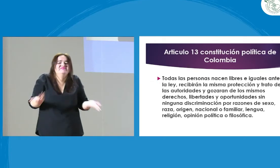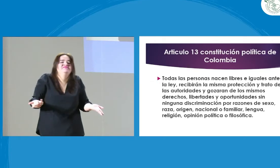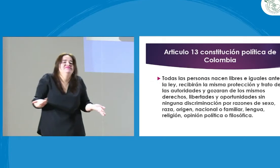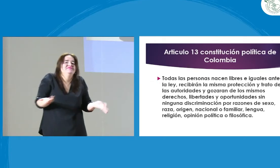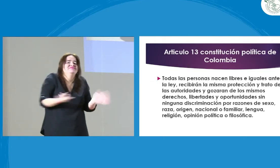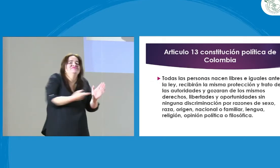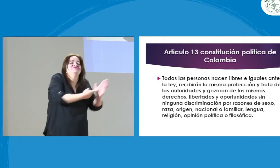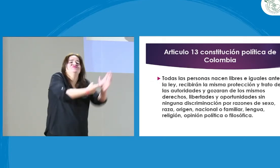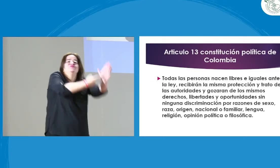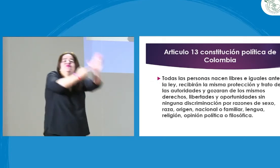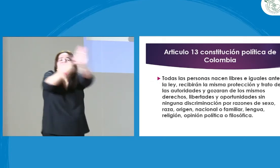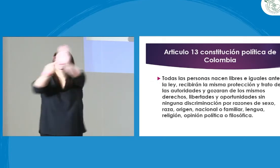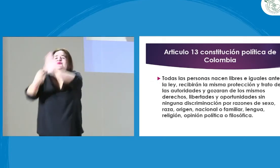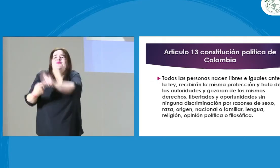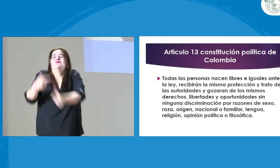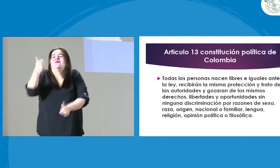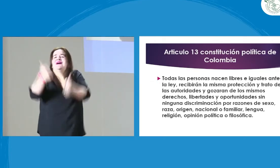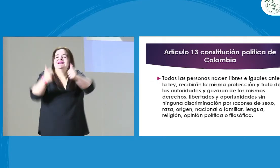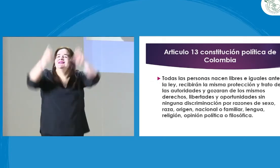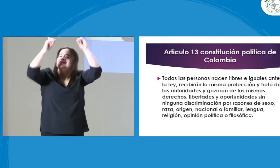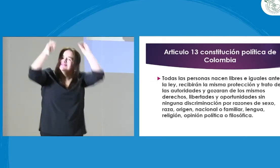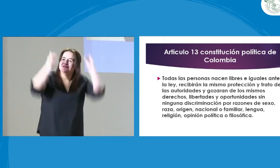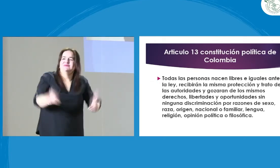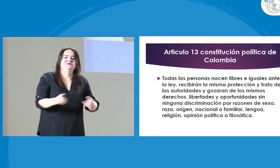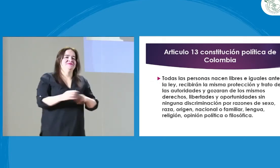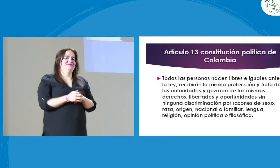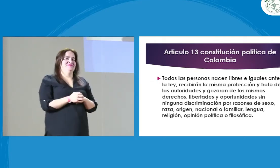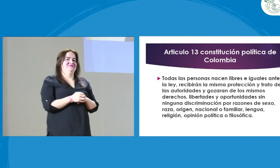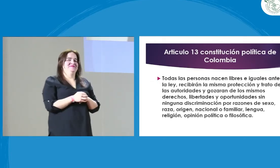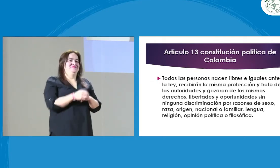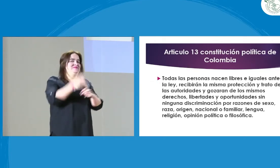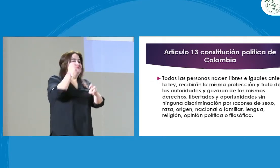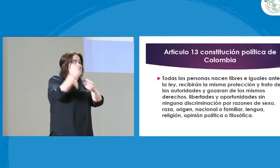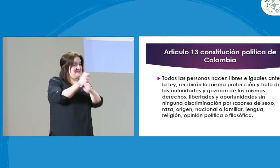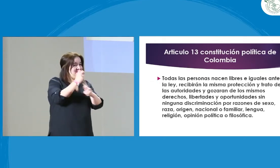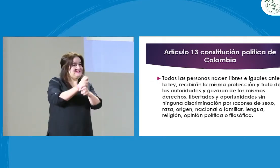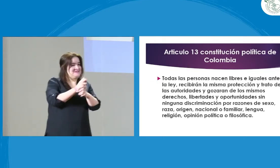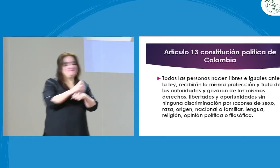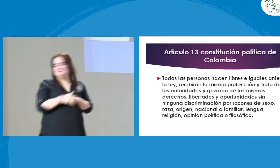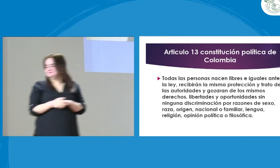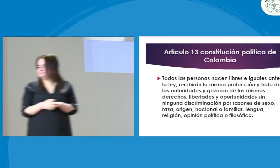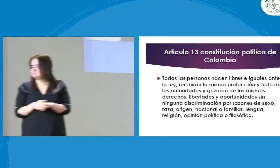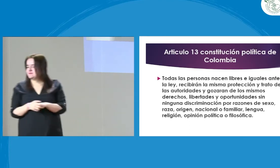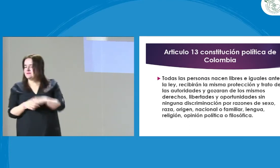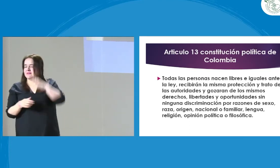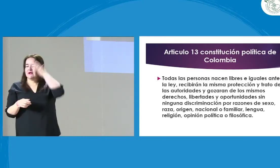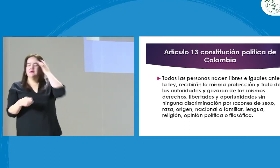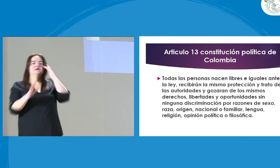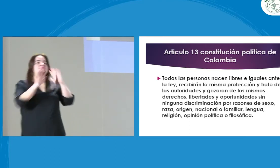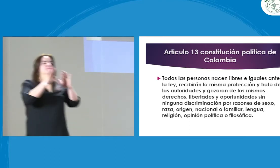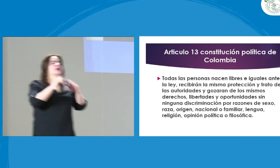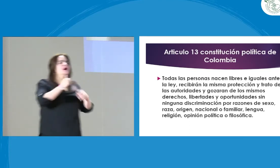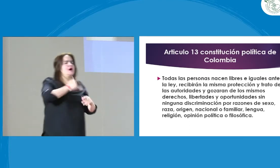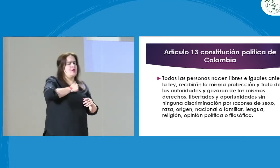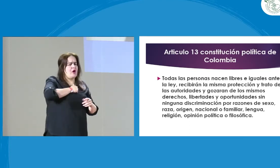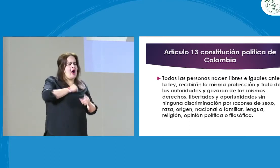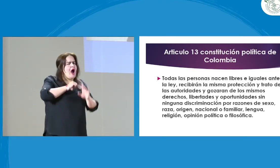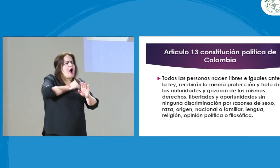mayoría toman decisiones por nosotras y nosotras porque no podemos tomar decisiones sobre nosotros, sobre nuestras necesidades y sobre lo que